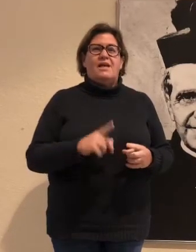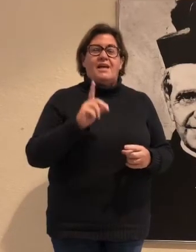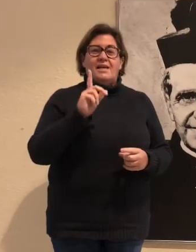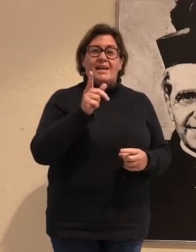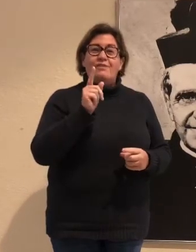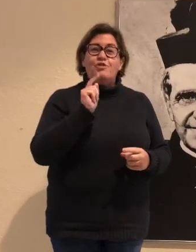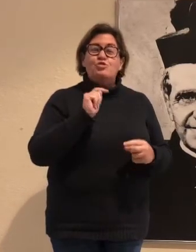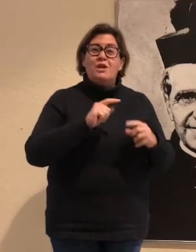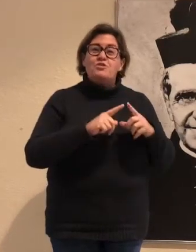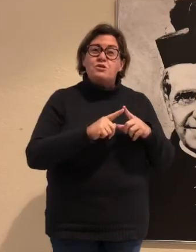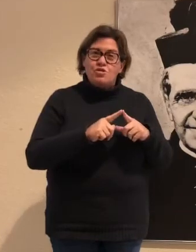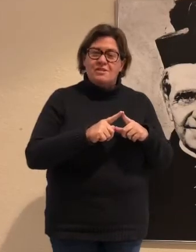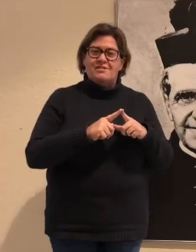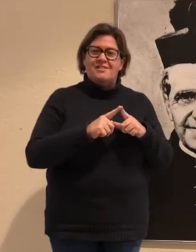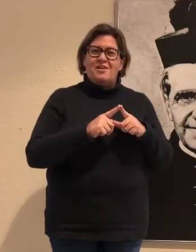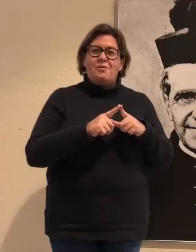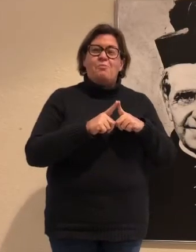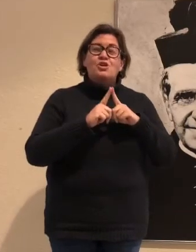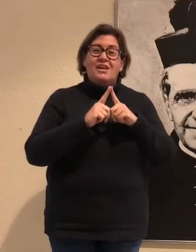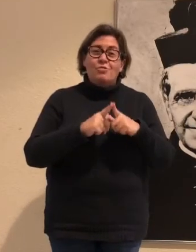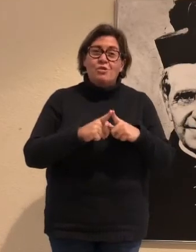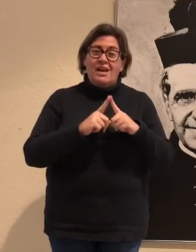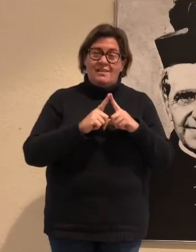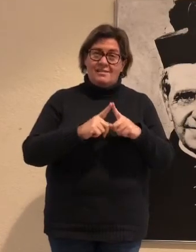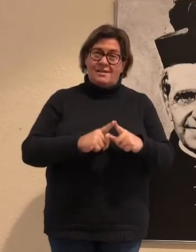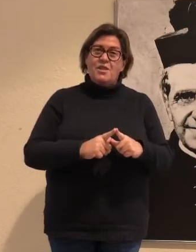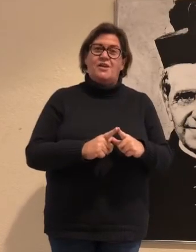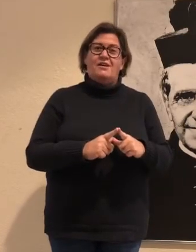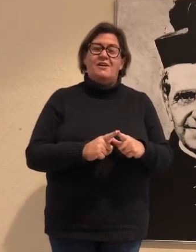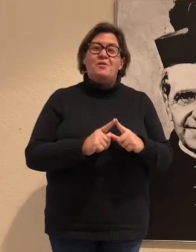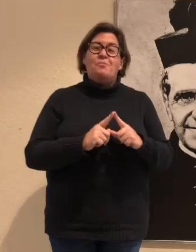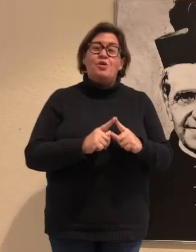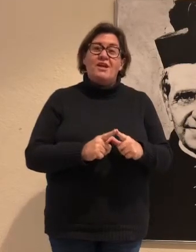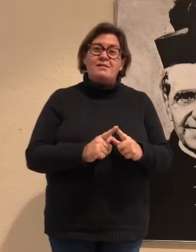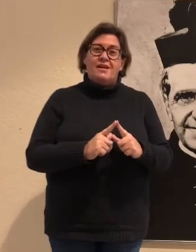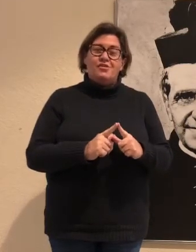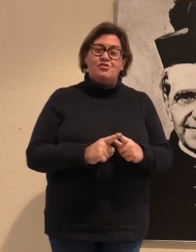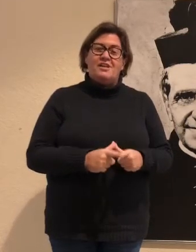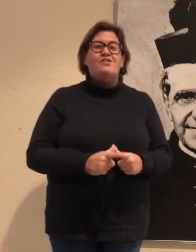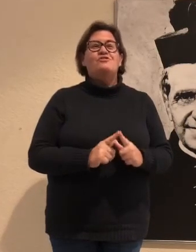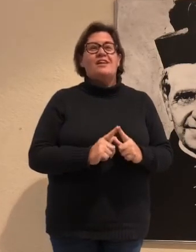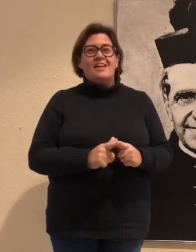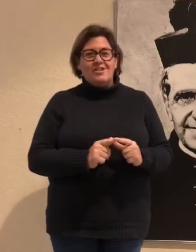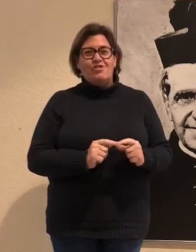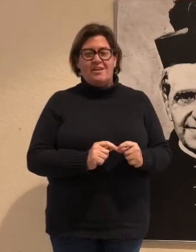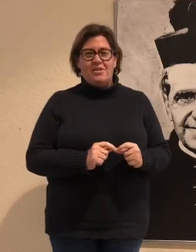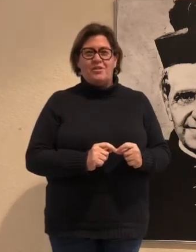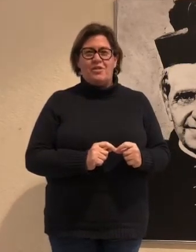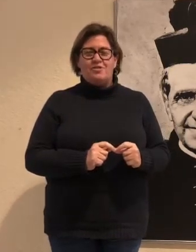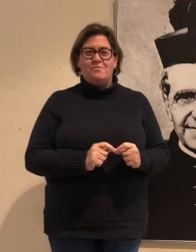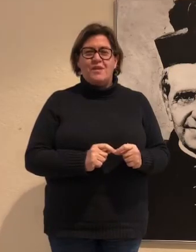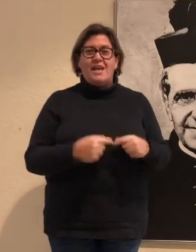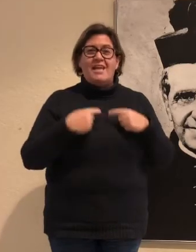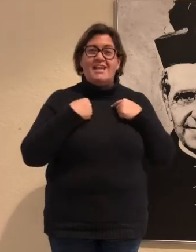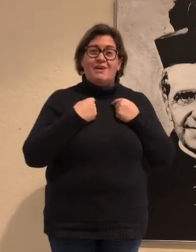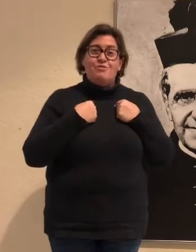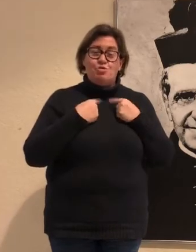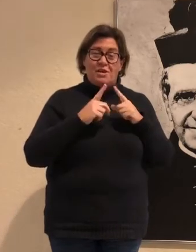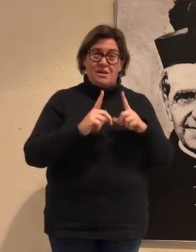¿Qué afortunado sois? Porque aún en la distancia podéis encontraros en estos ejercicios. Y qué afortunada